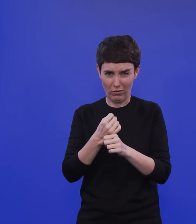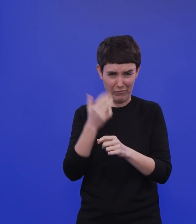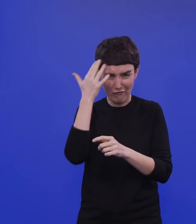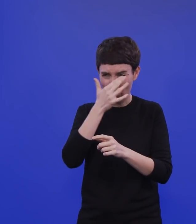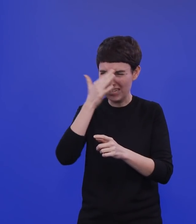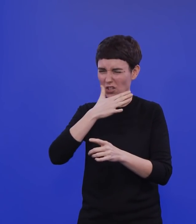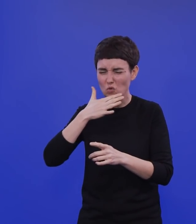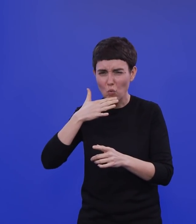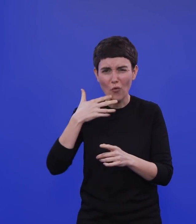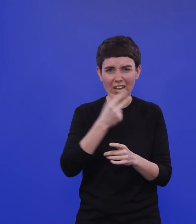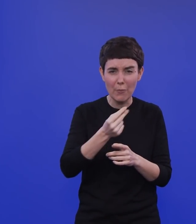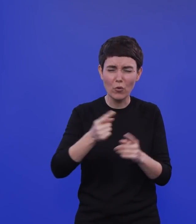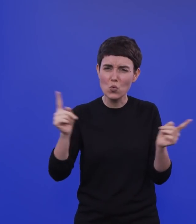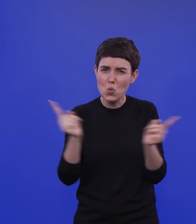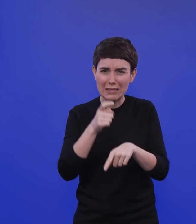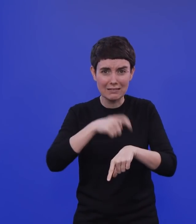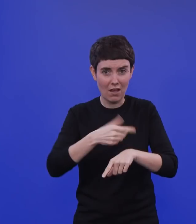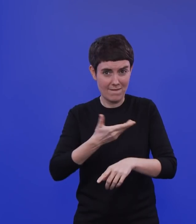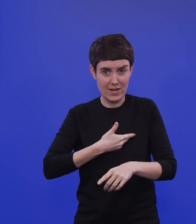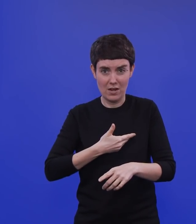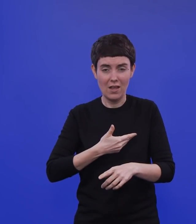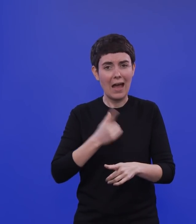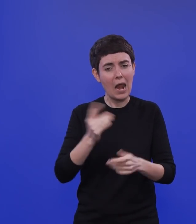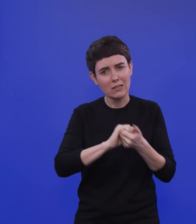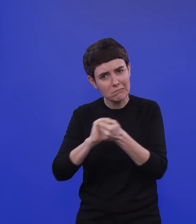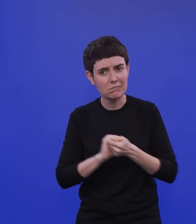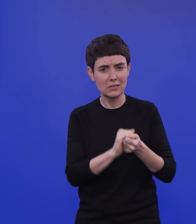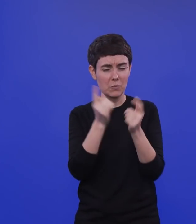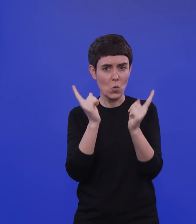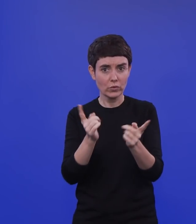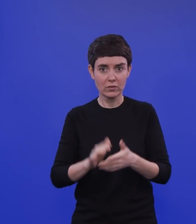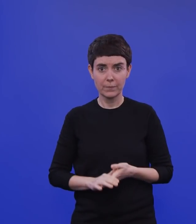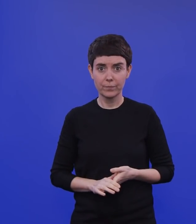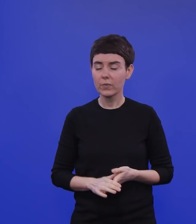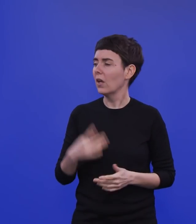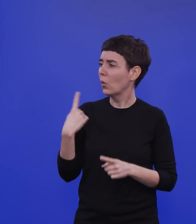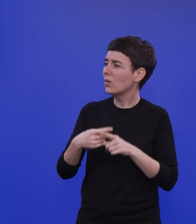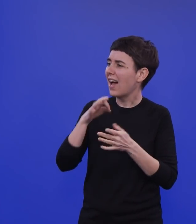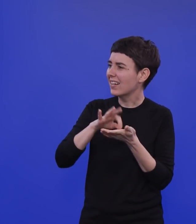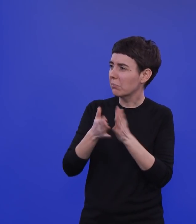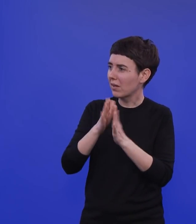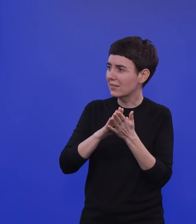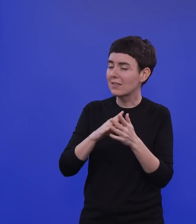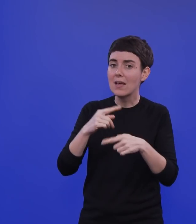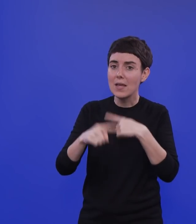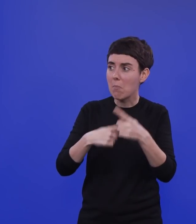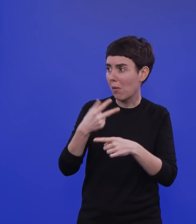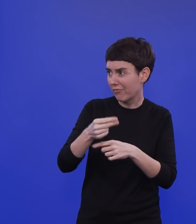einer kurzen Zeit. Da müssen wirklich alle mitziehen. Und Arztpraxen können nicht jeden Impfstoff verimpfen, weil die Frage der Kühlung